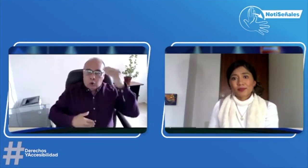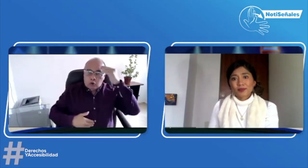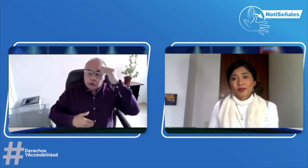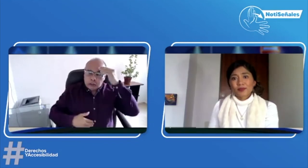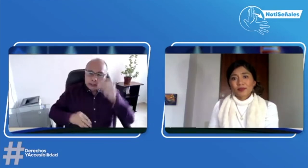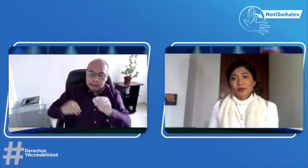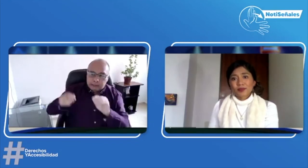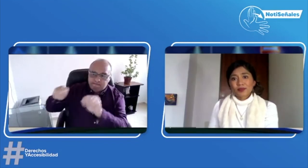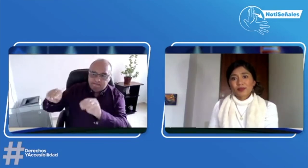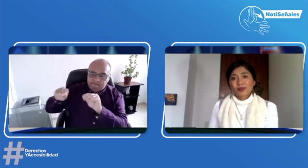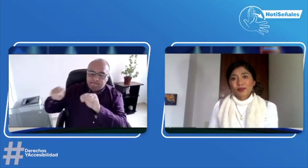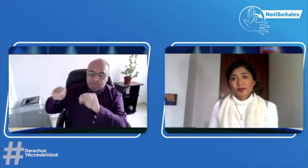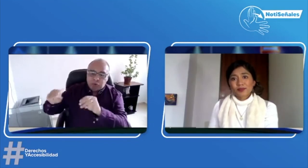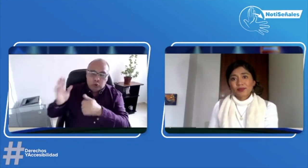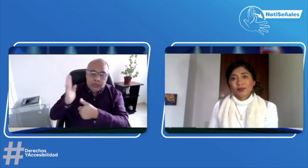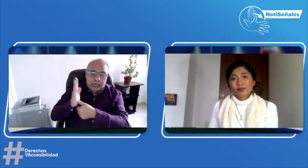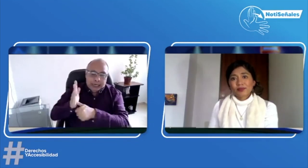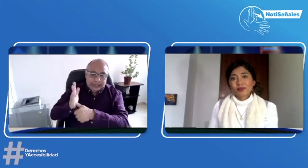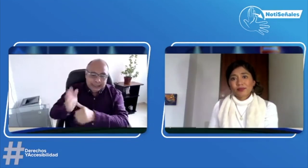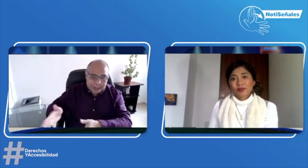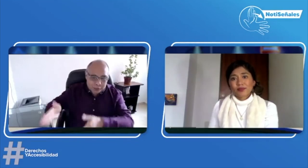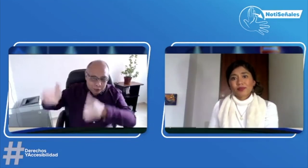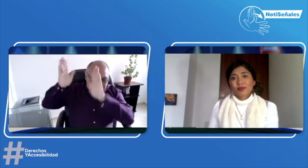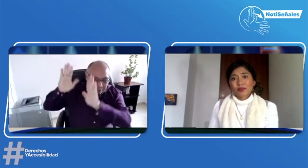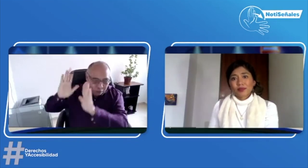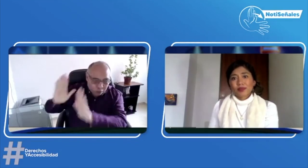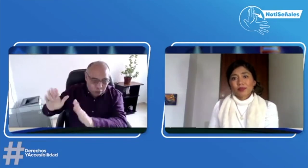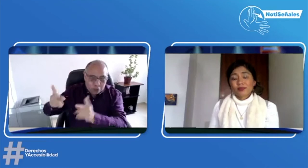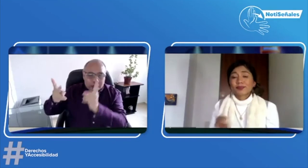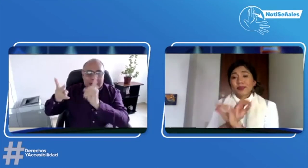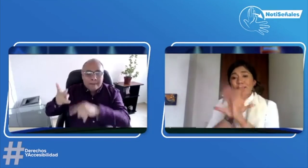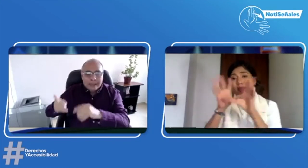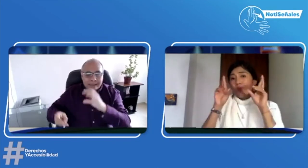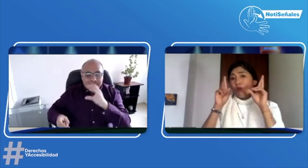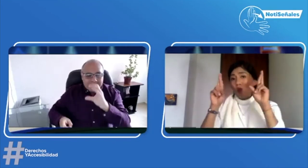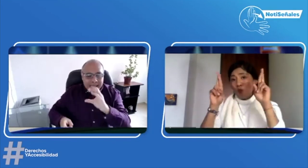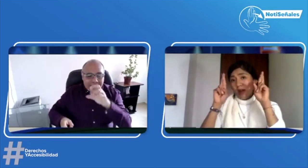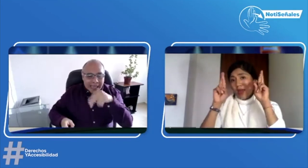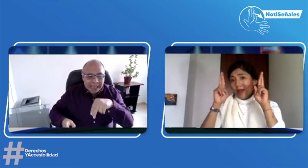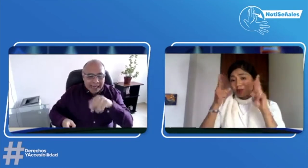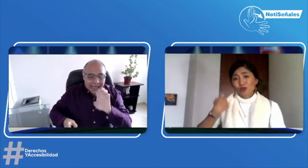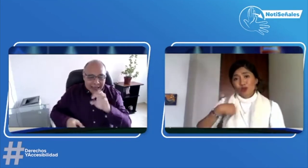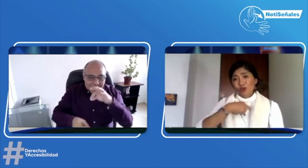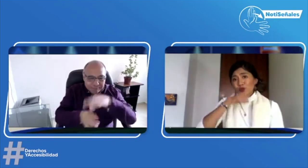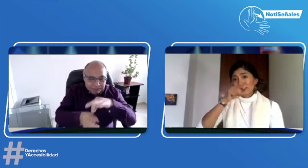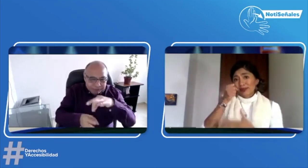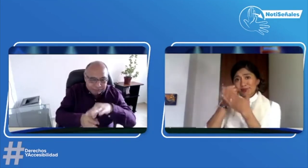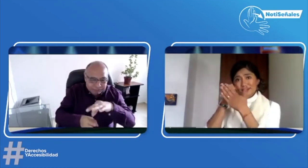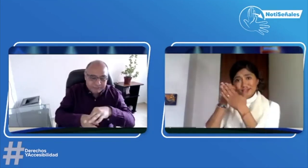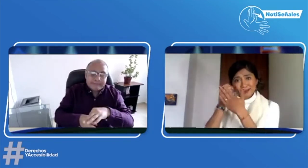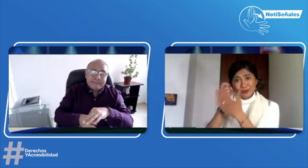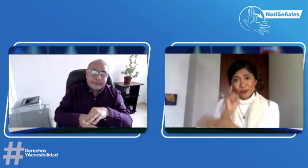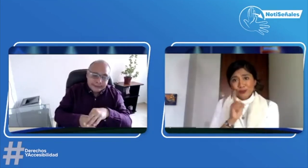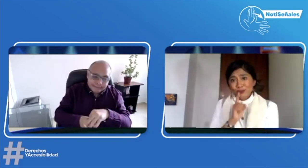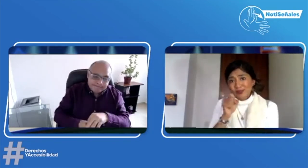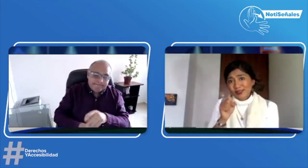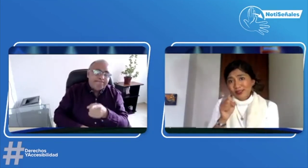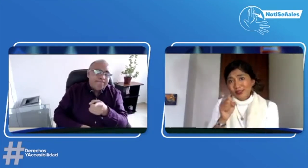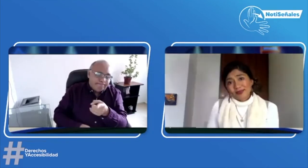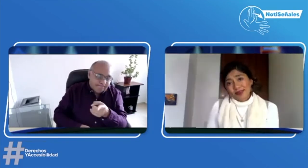comentarios que vemos allí. Es importante hacer pedagogía. Ojalá se pueda hacer. Ese consejo